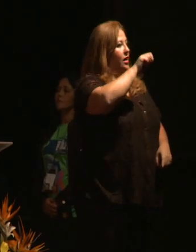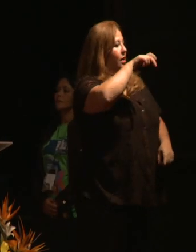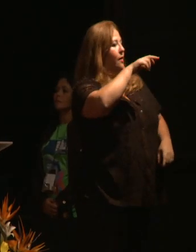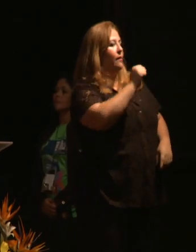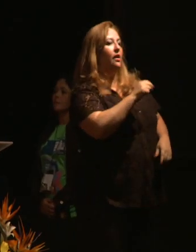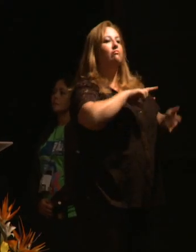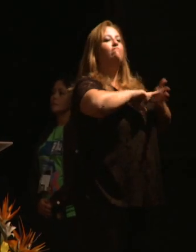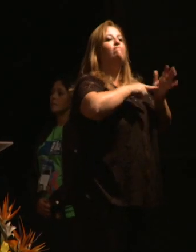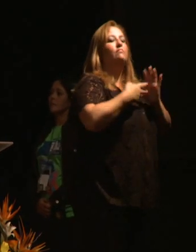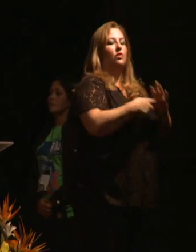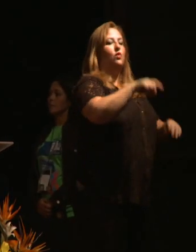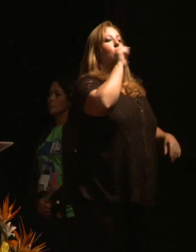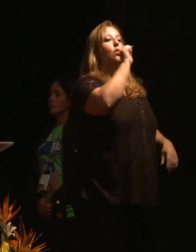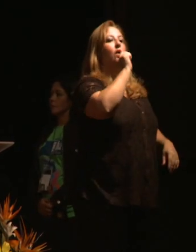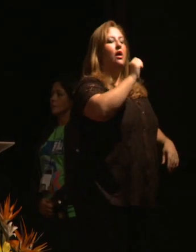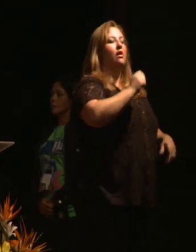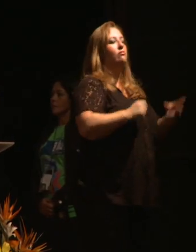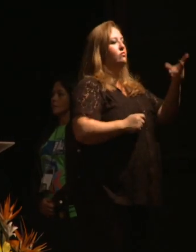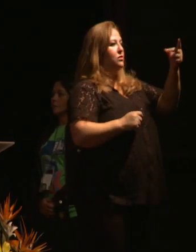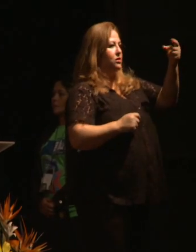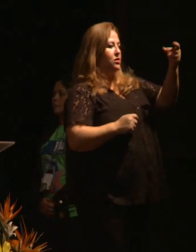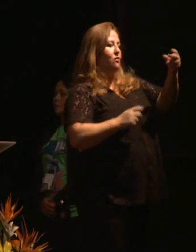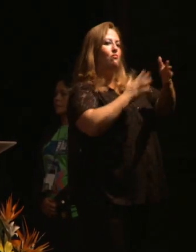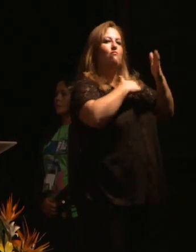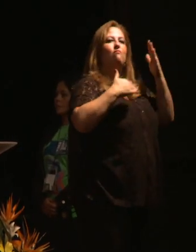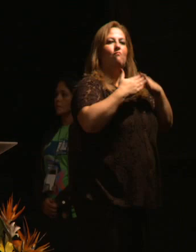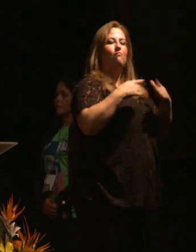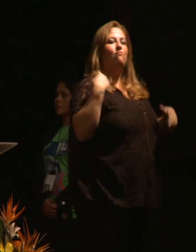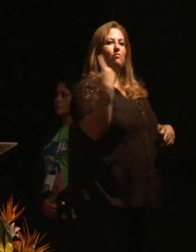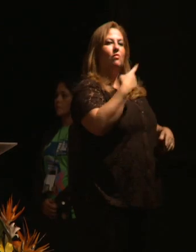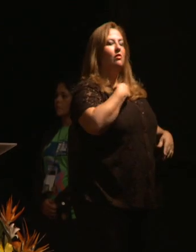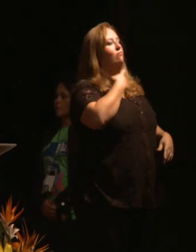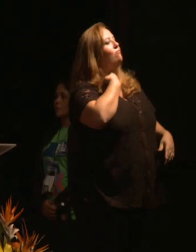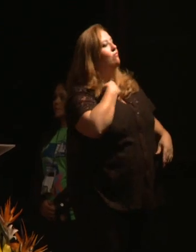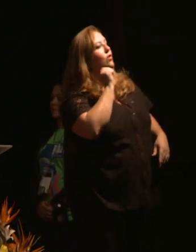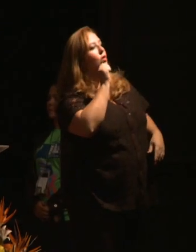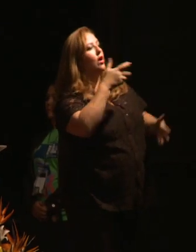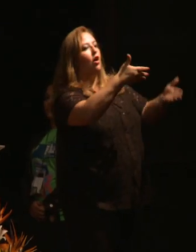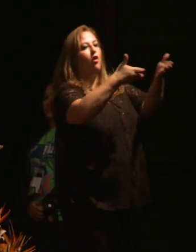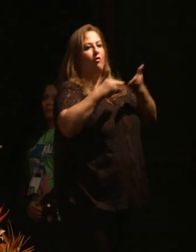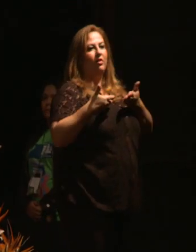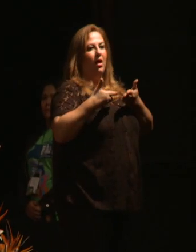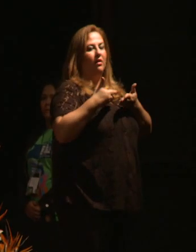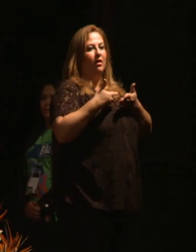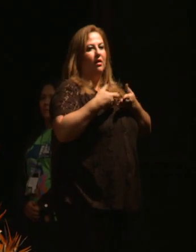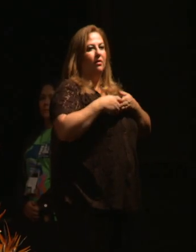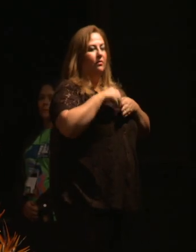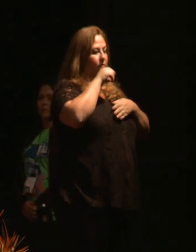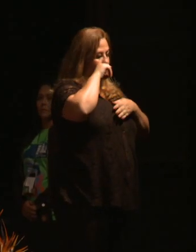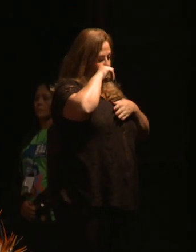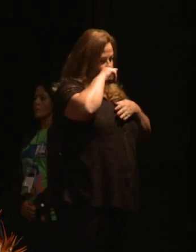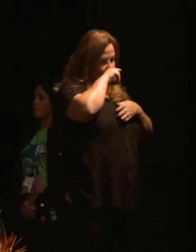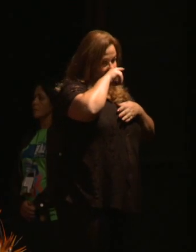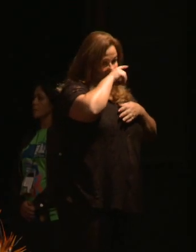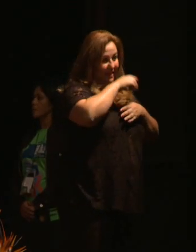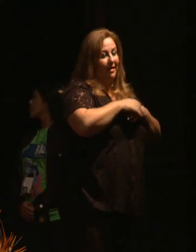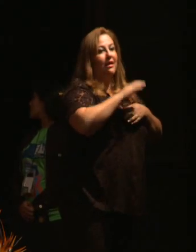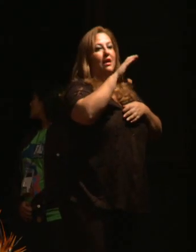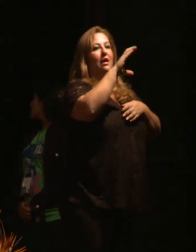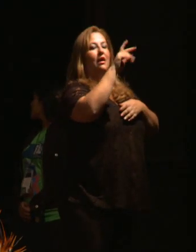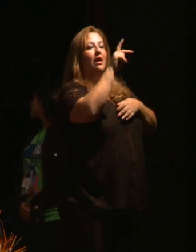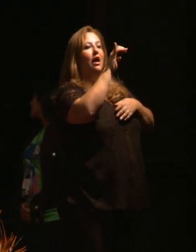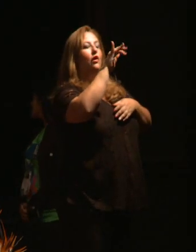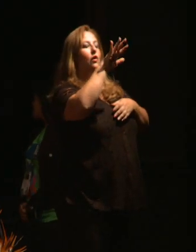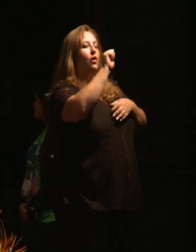que significa, segundo a nossa convidada Guarani Caiuá,